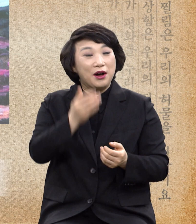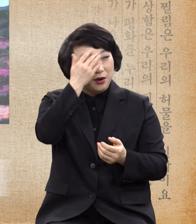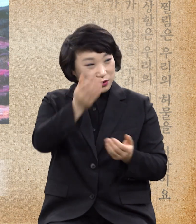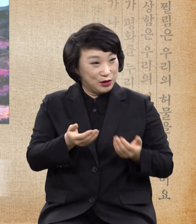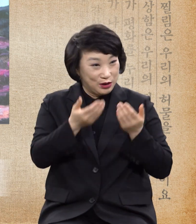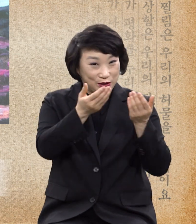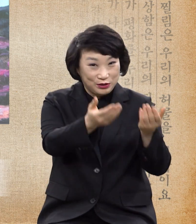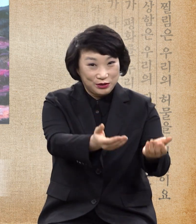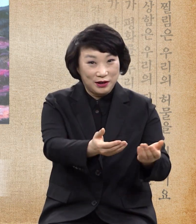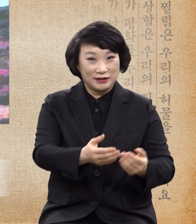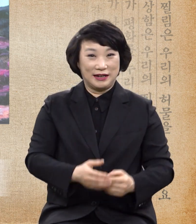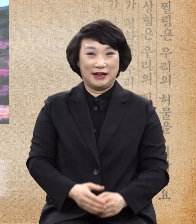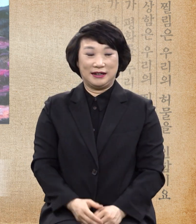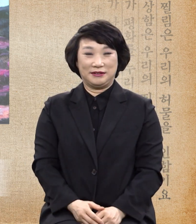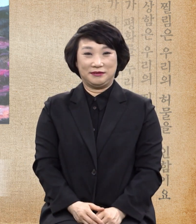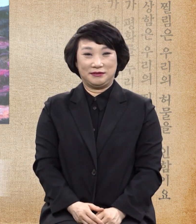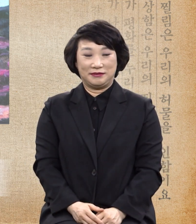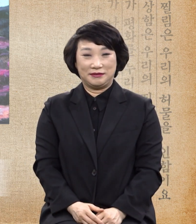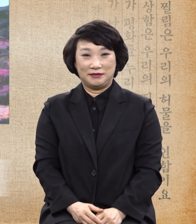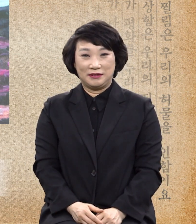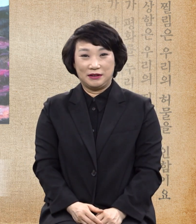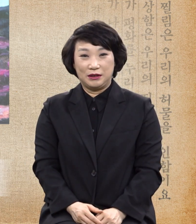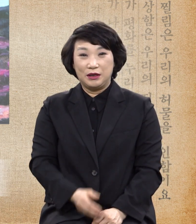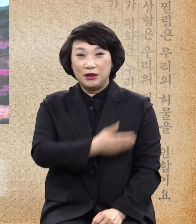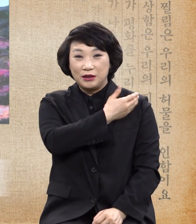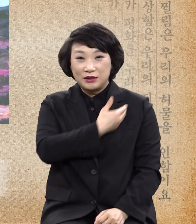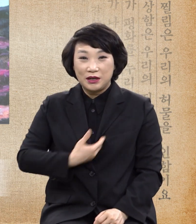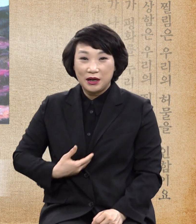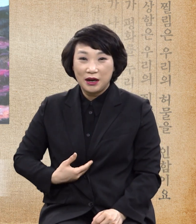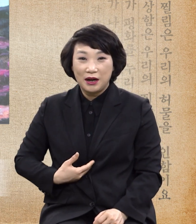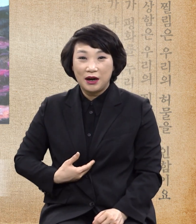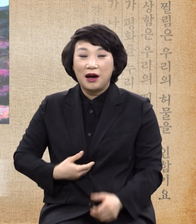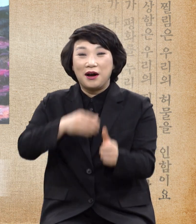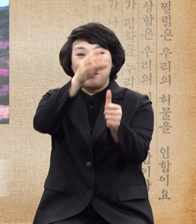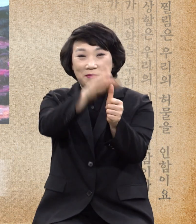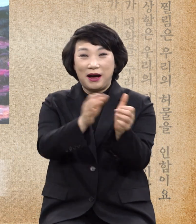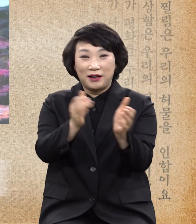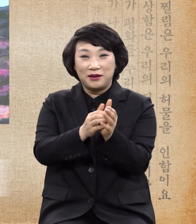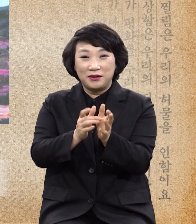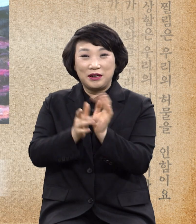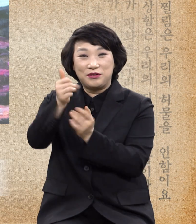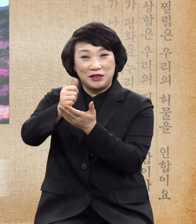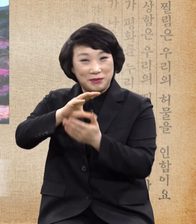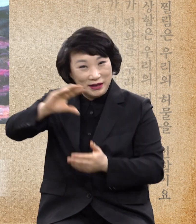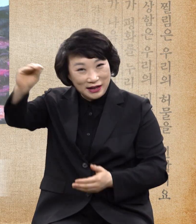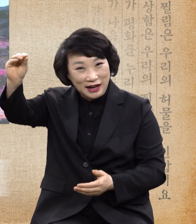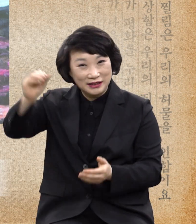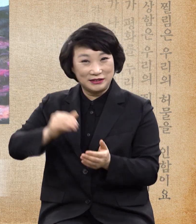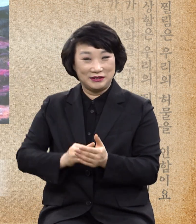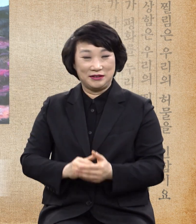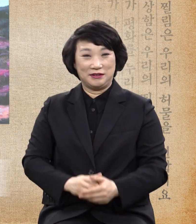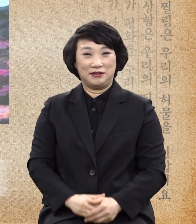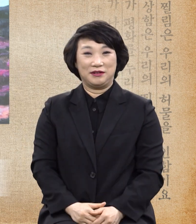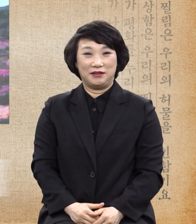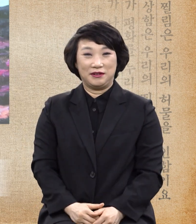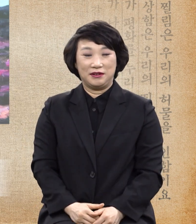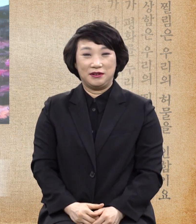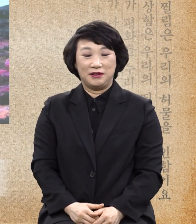주어라 제자들에게 맡기고 가셨어요 제자들이 이